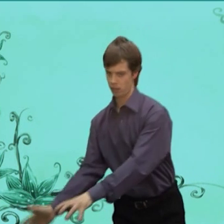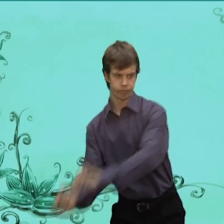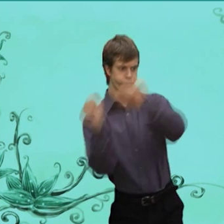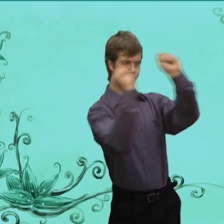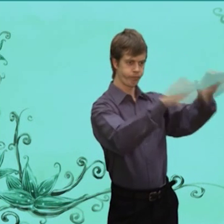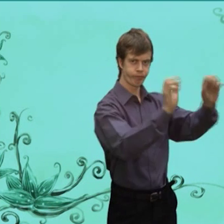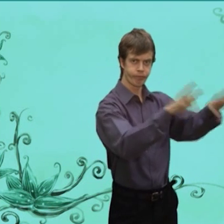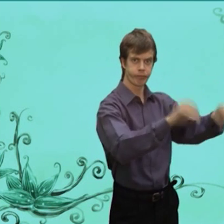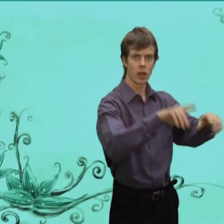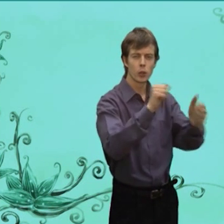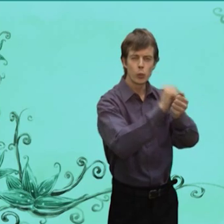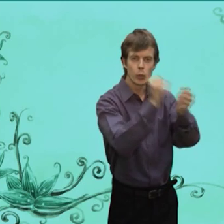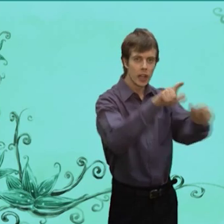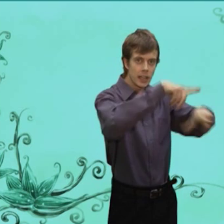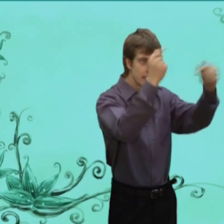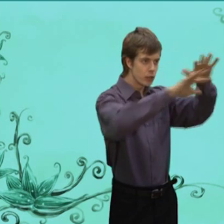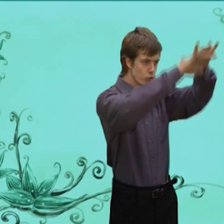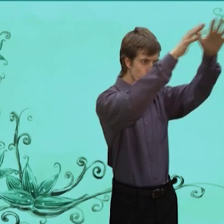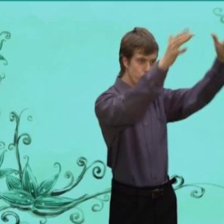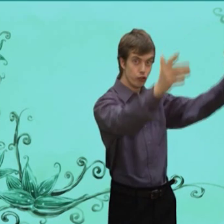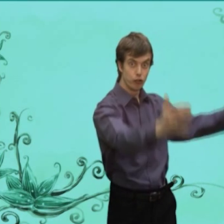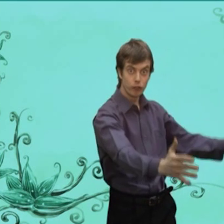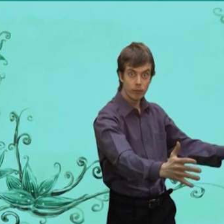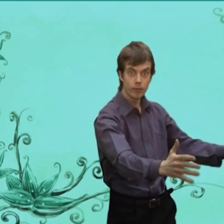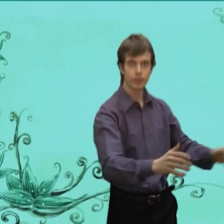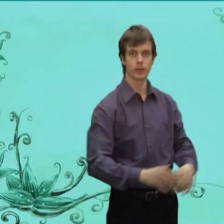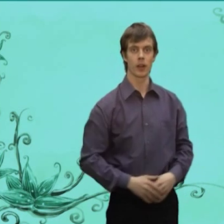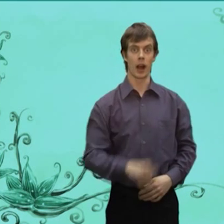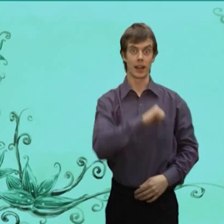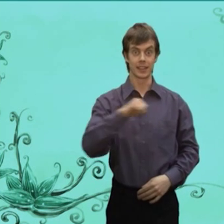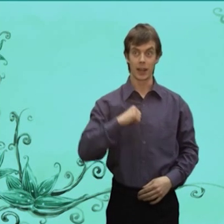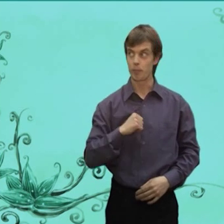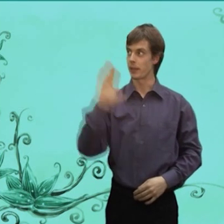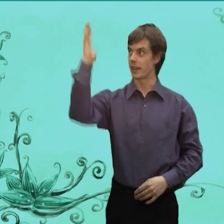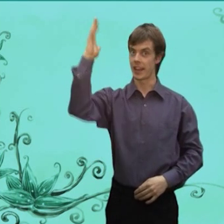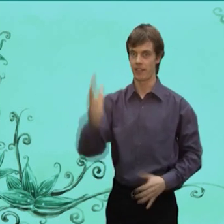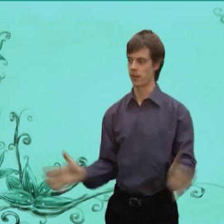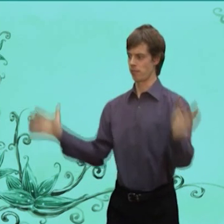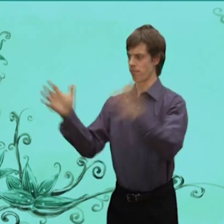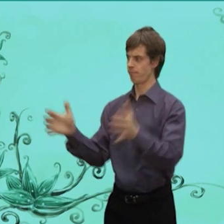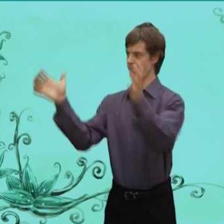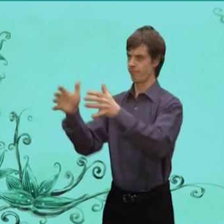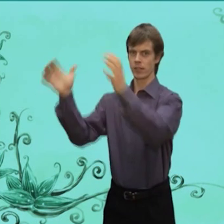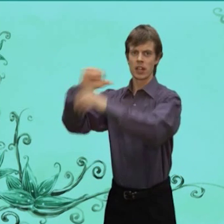Завалил Сухими Листьями А сам В лес На сосну